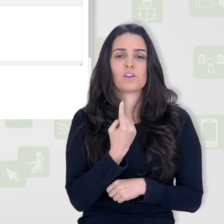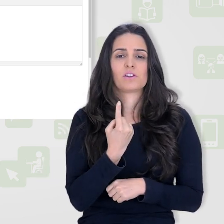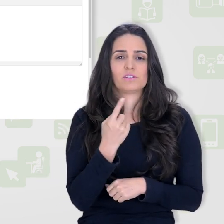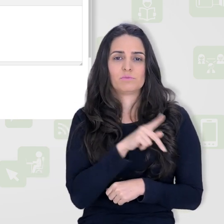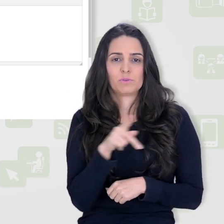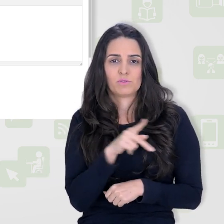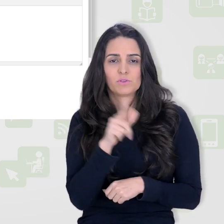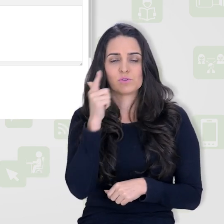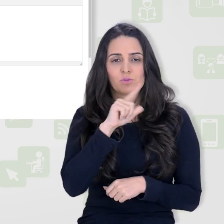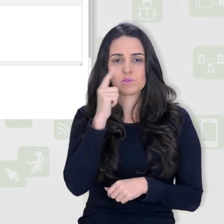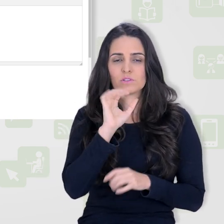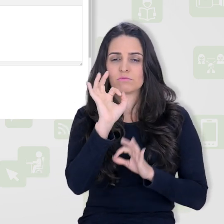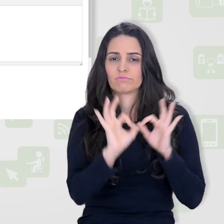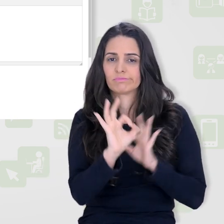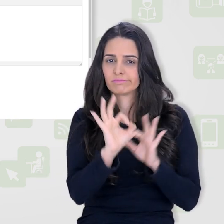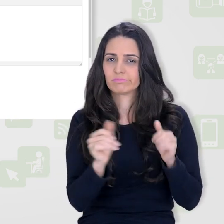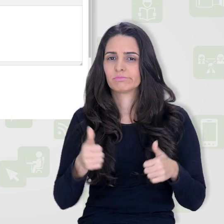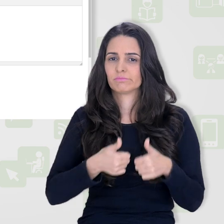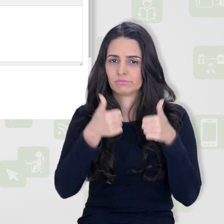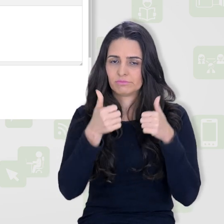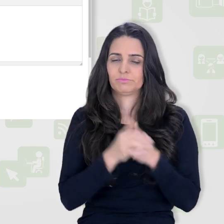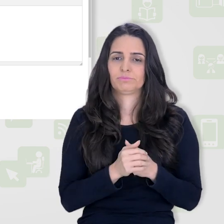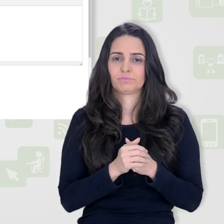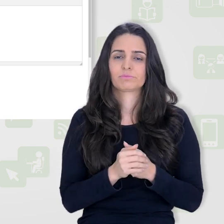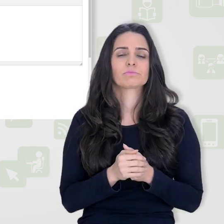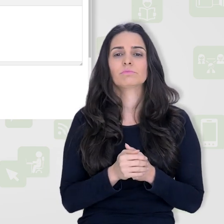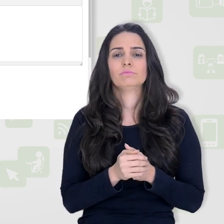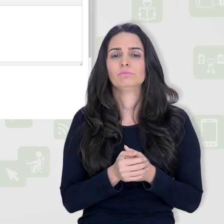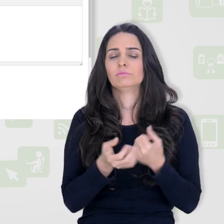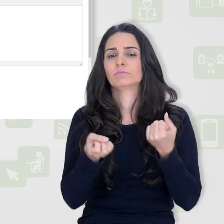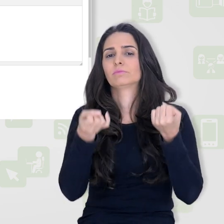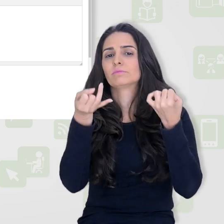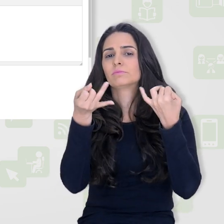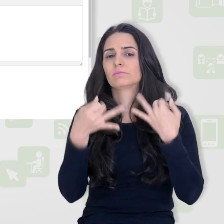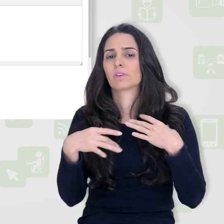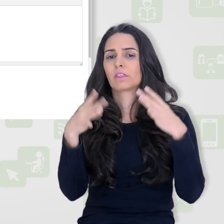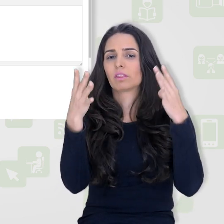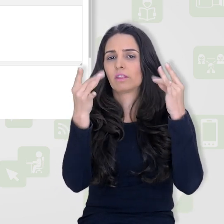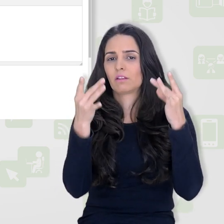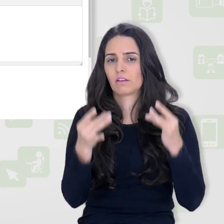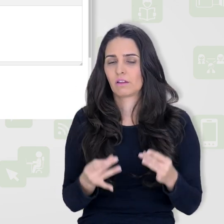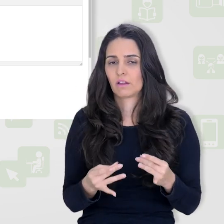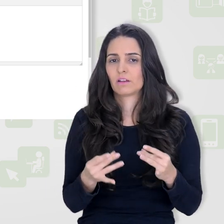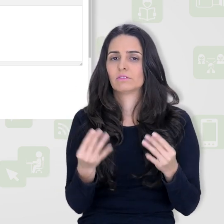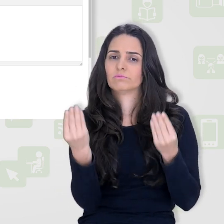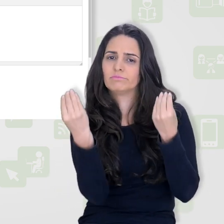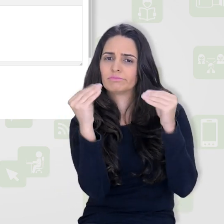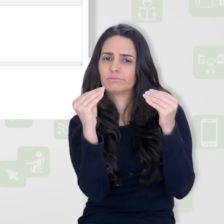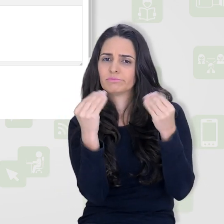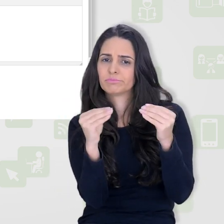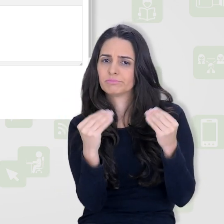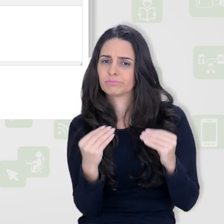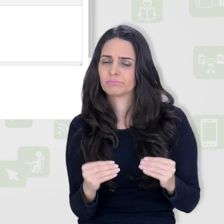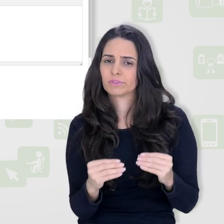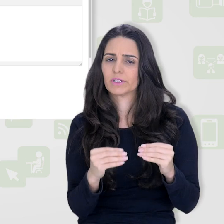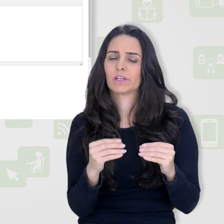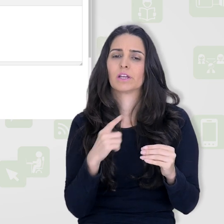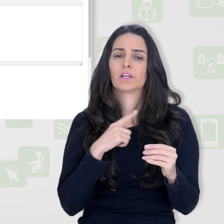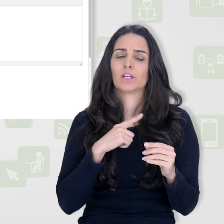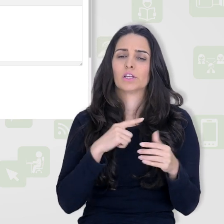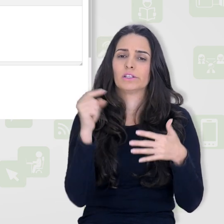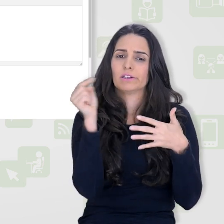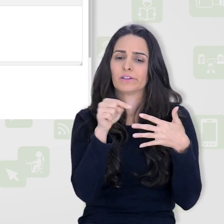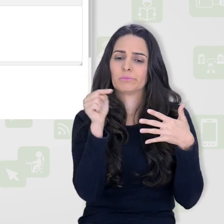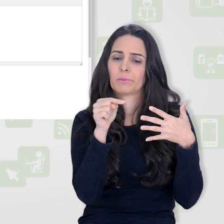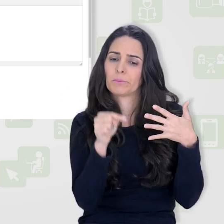se localizar depois se quiser usar modelos. E na descrição, é importante que você coloque os critérios, os